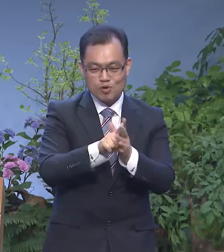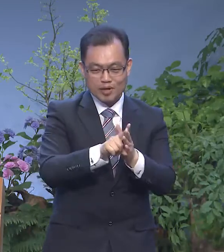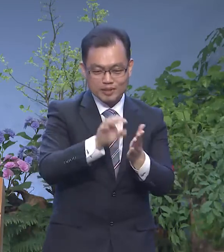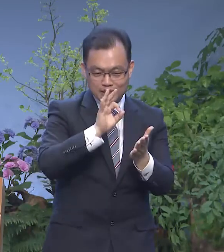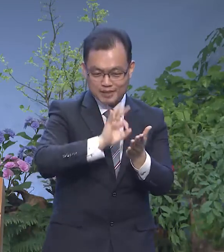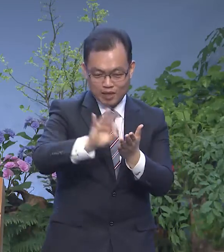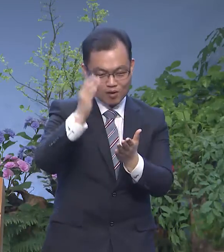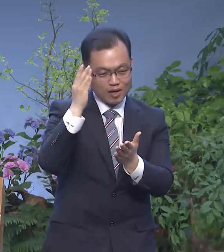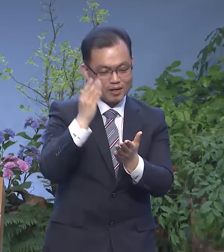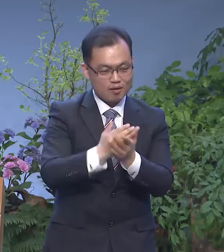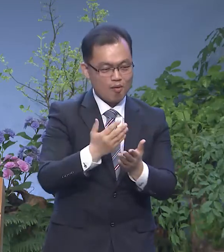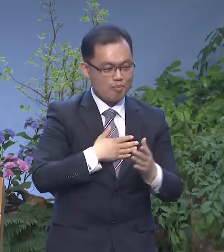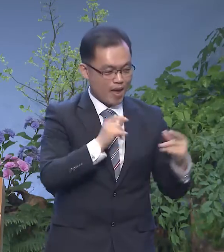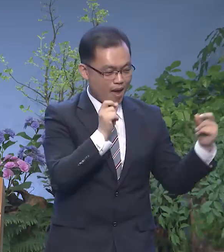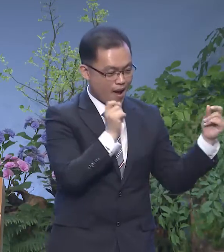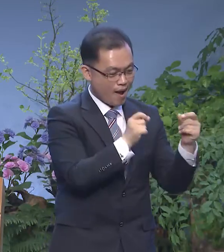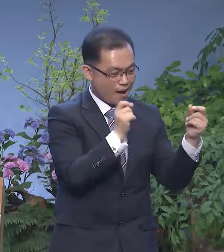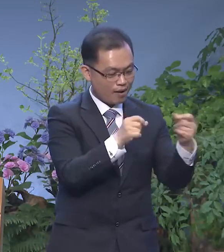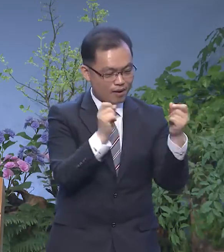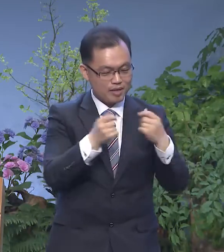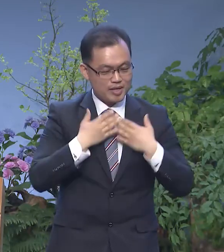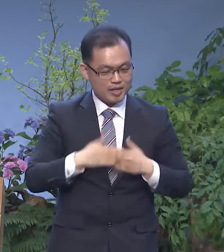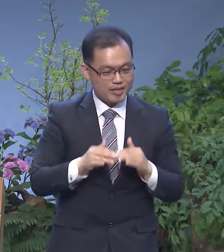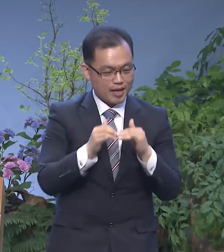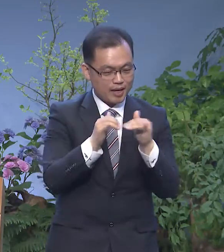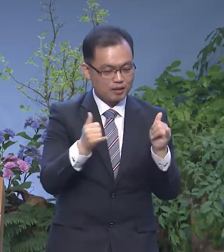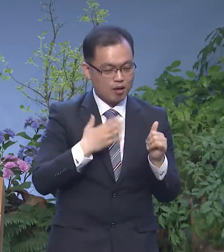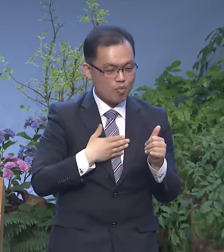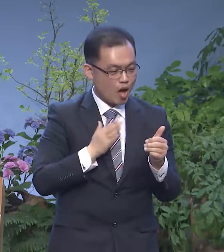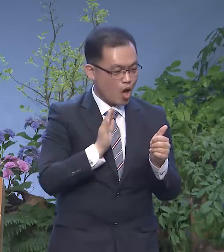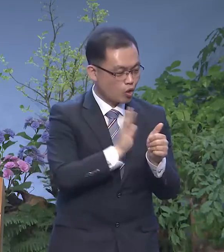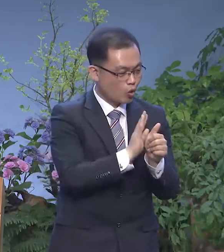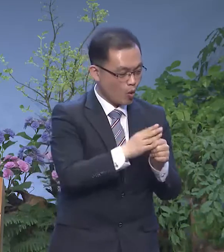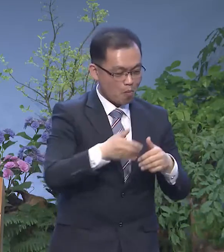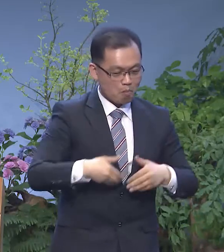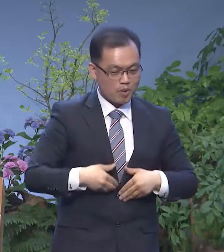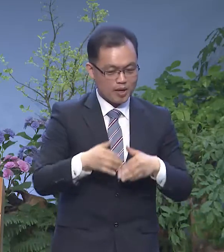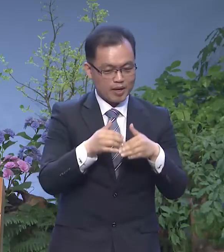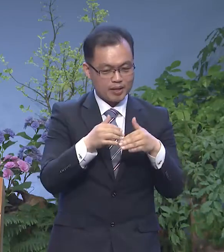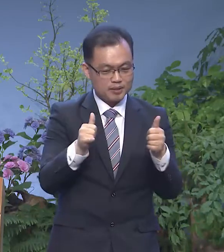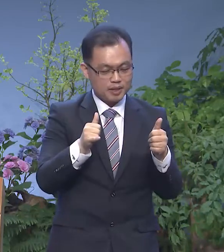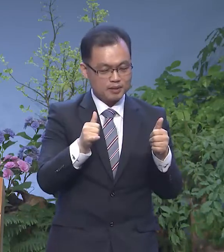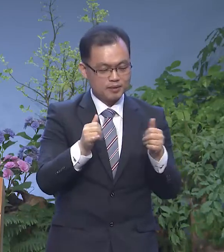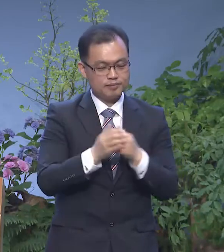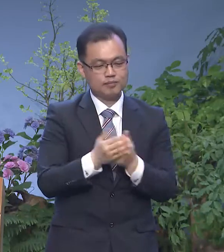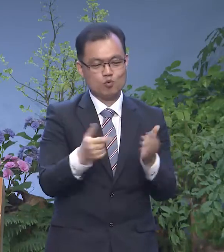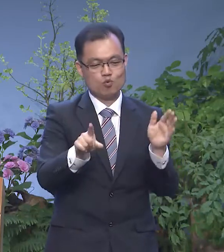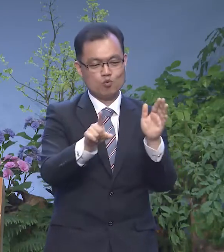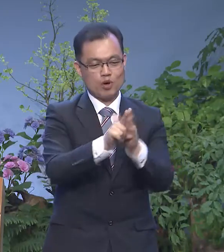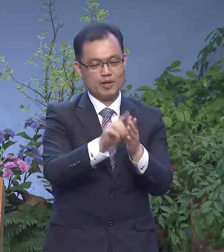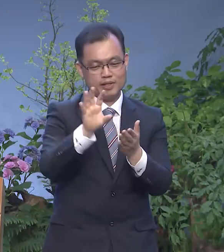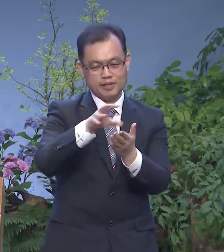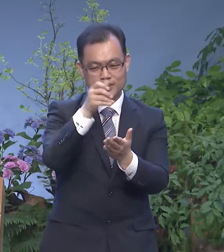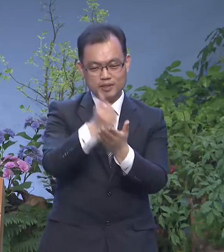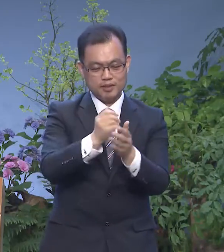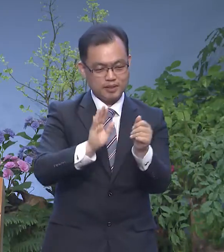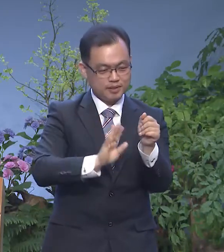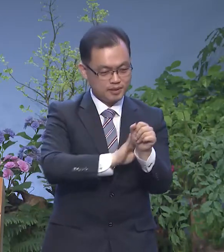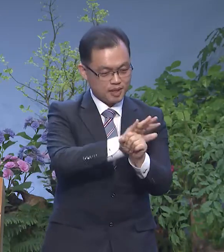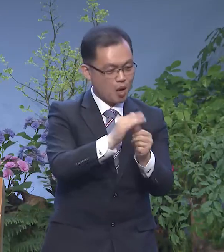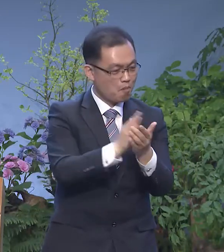아니라 내 곁에 있는 연약한 자들 나의 도움이 필요한 그들에게 그리스도의 사랑을 베풀 때에